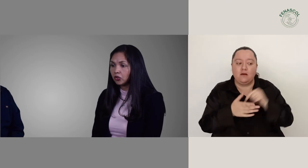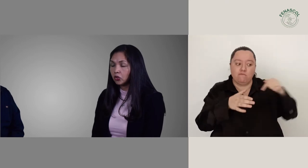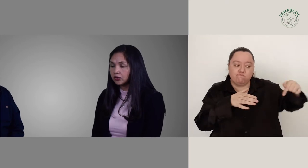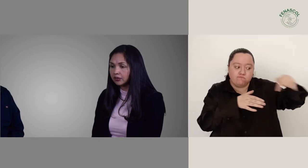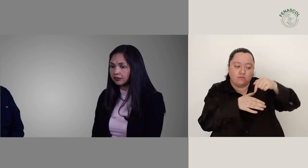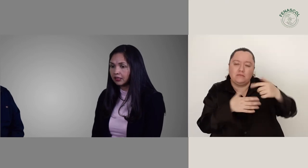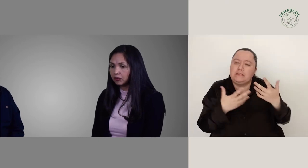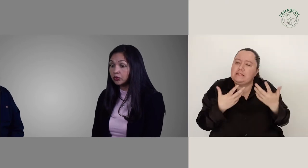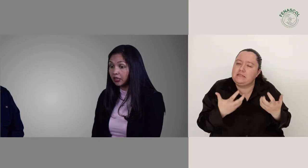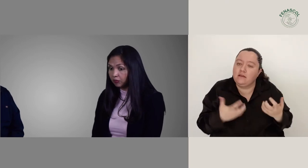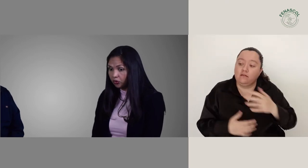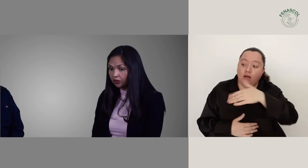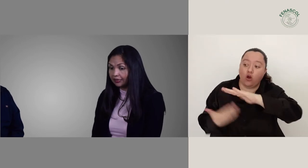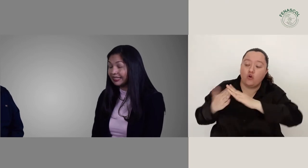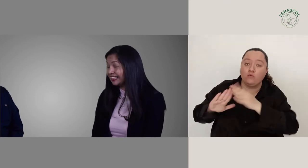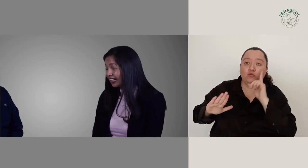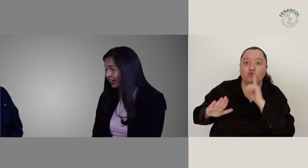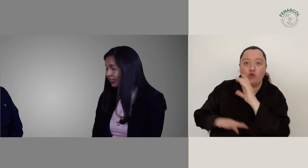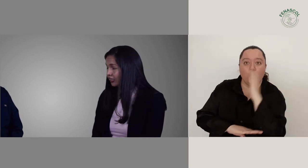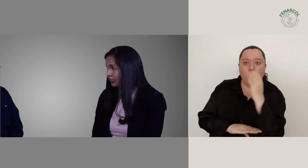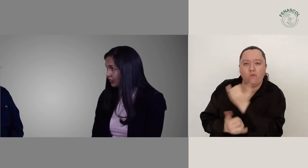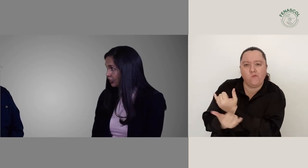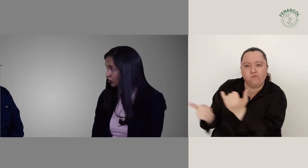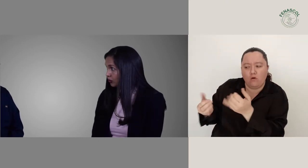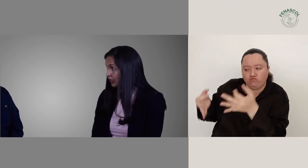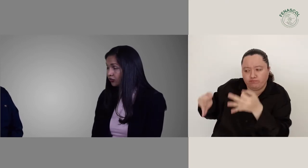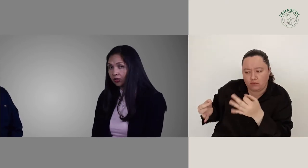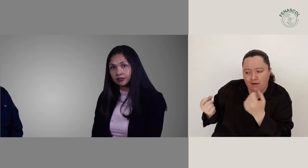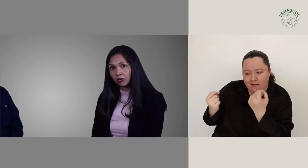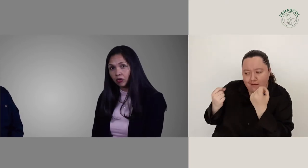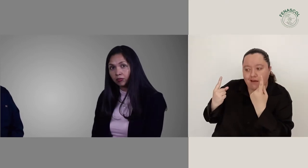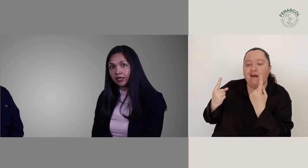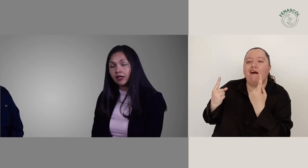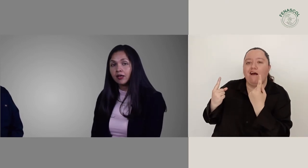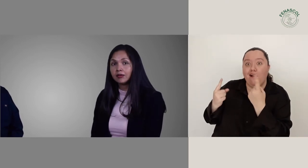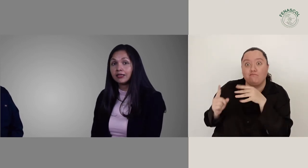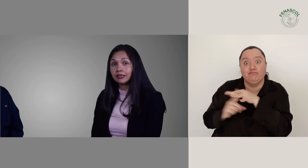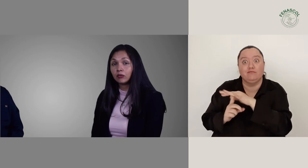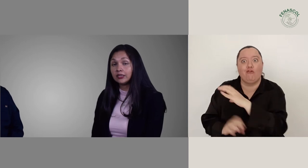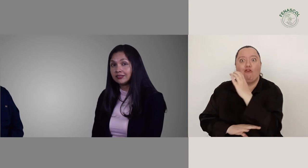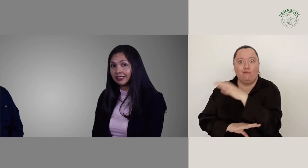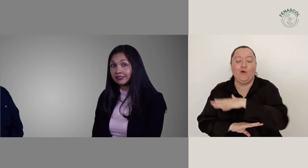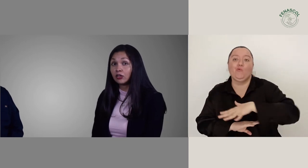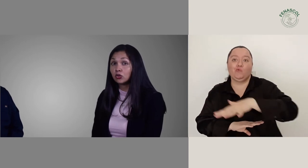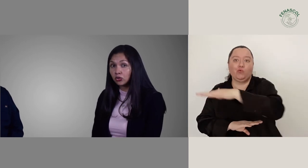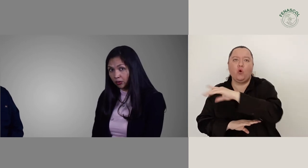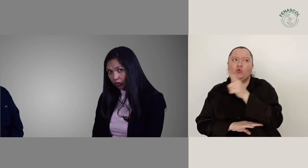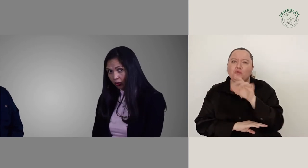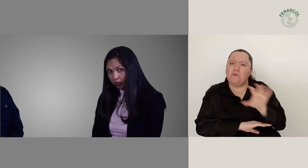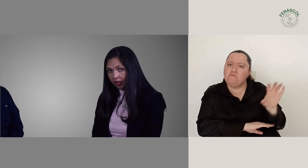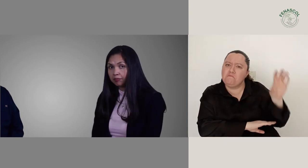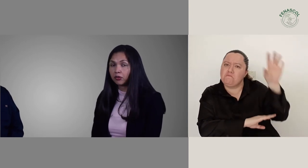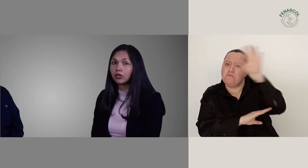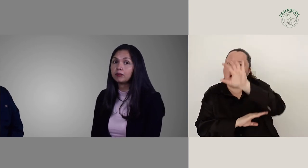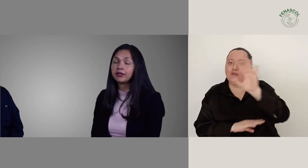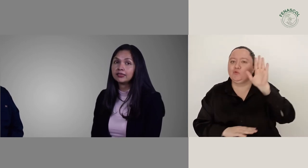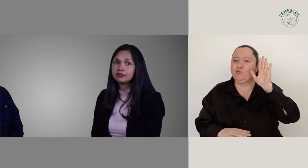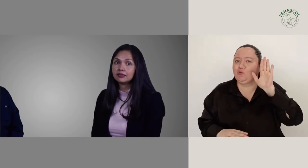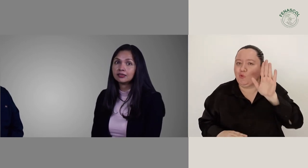Entonces, buscamos que entender la realidad de las comunidades sordas en Colombia tendrá una incidencia no solo en Colombia, pero en países de